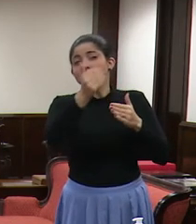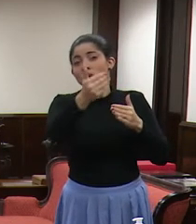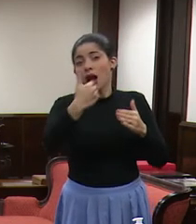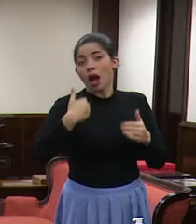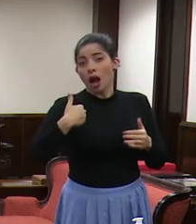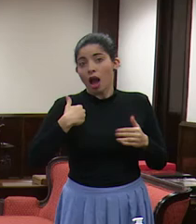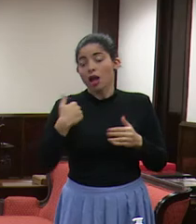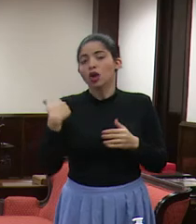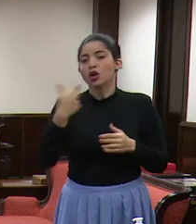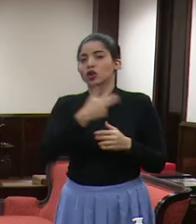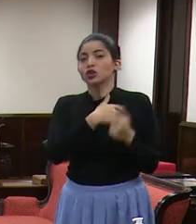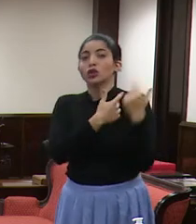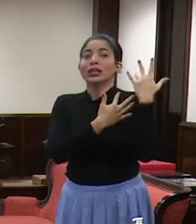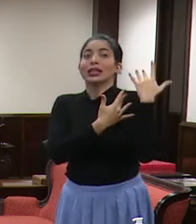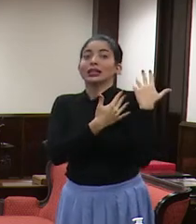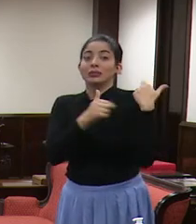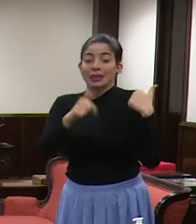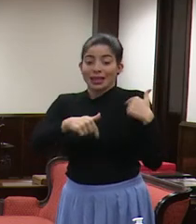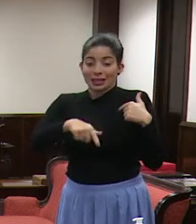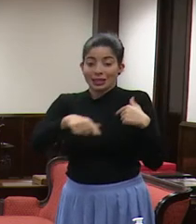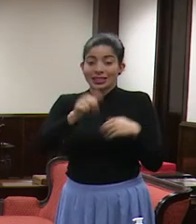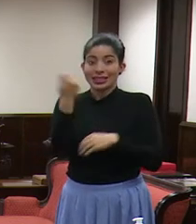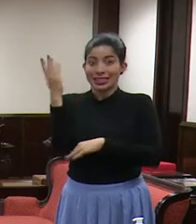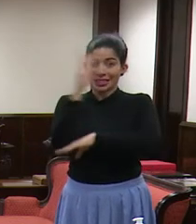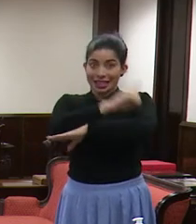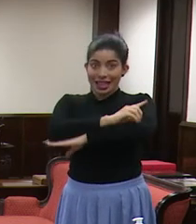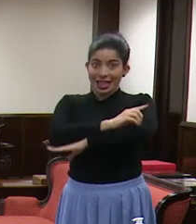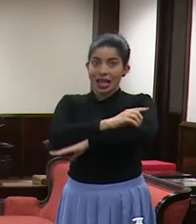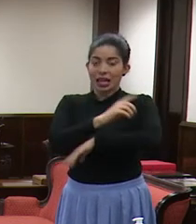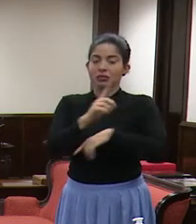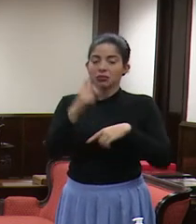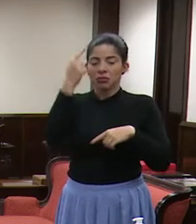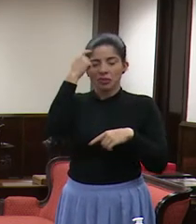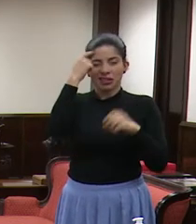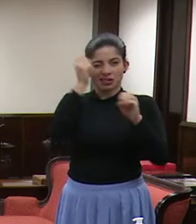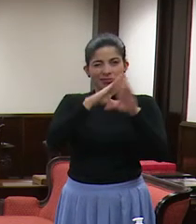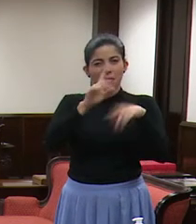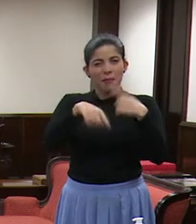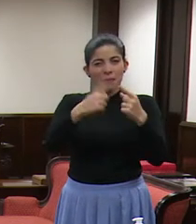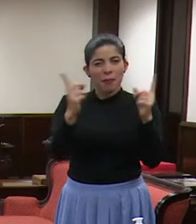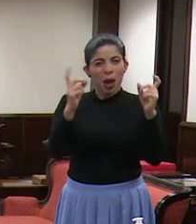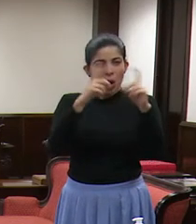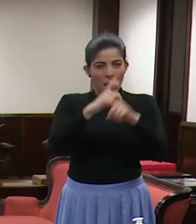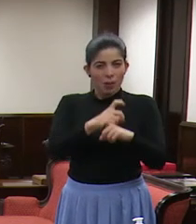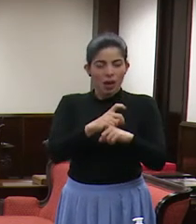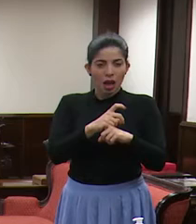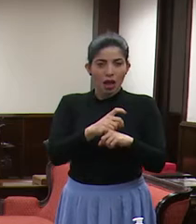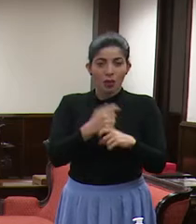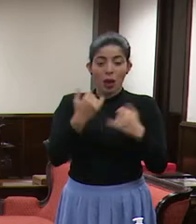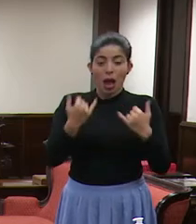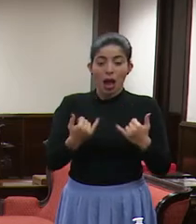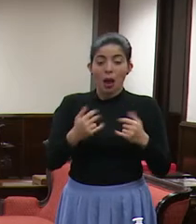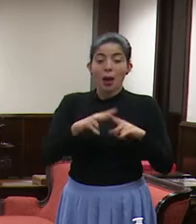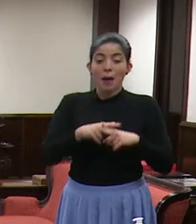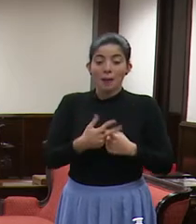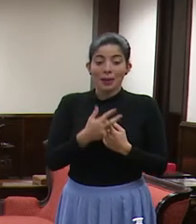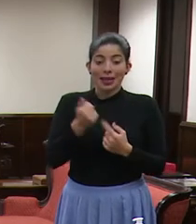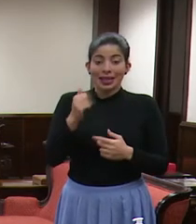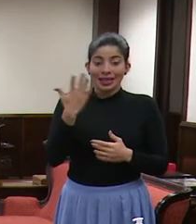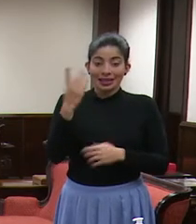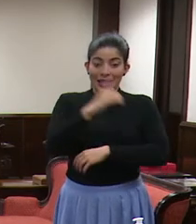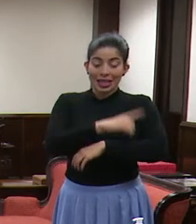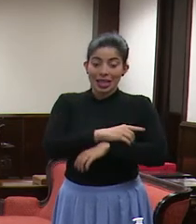pues estábamos esperando que esta quincena fuera una quincena compleja, ¿verdad? Entramos en la quincena con pocos casos,